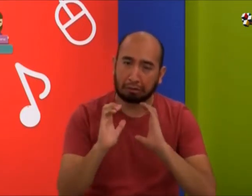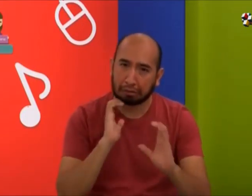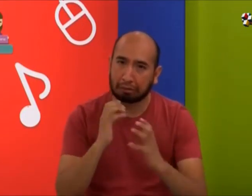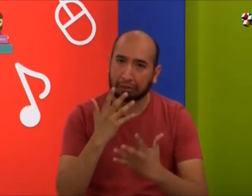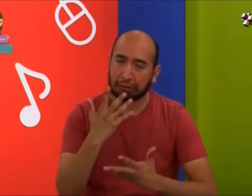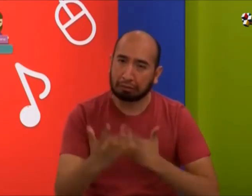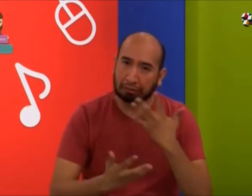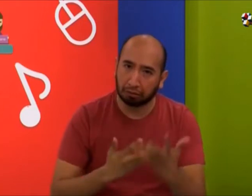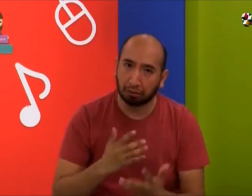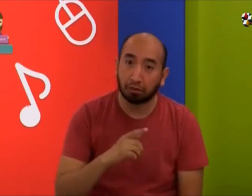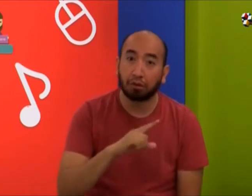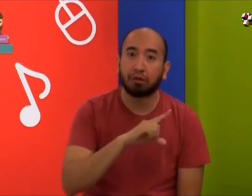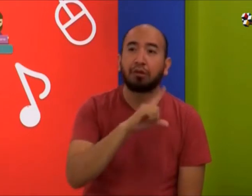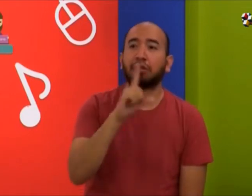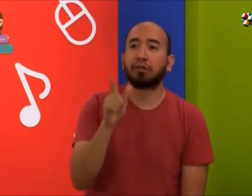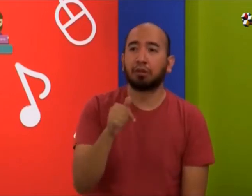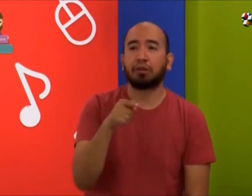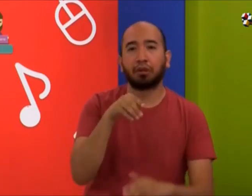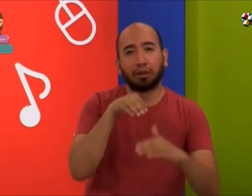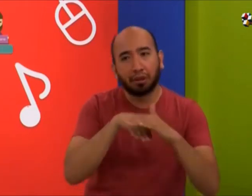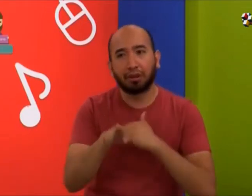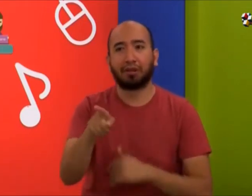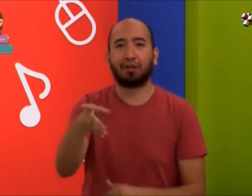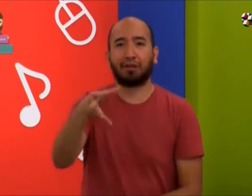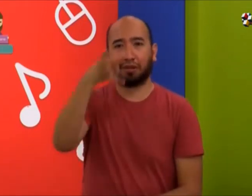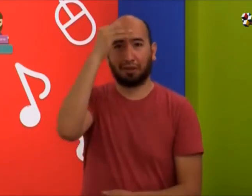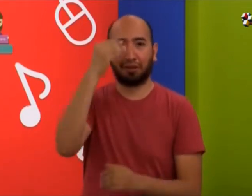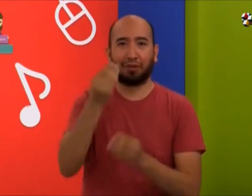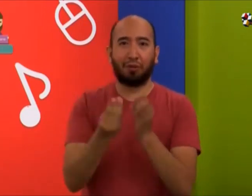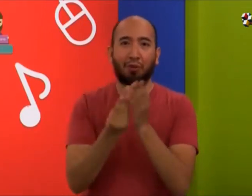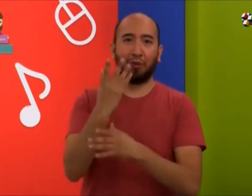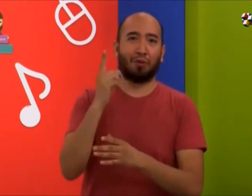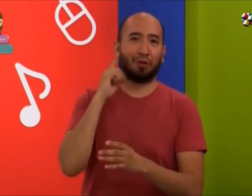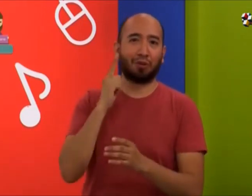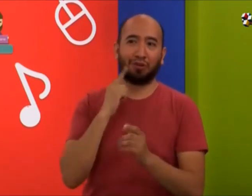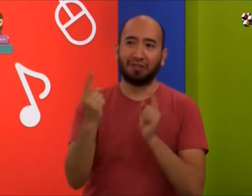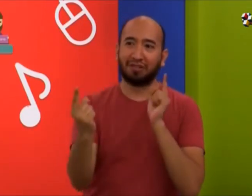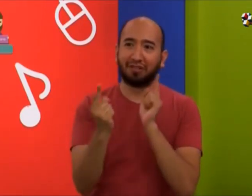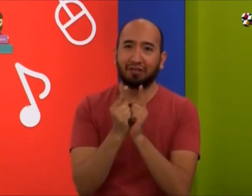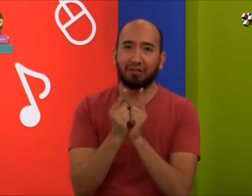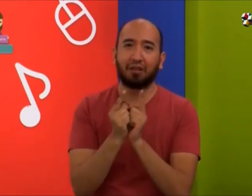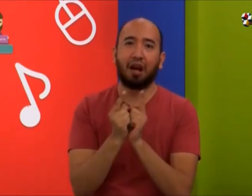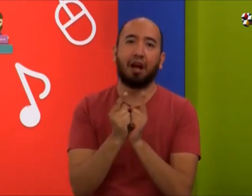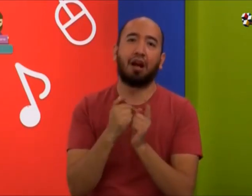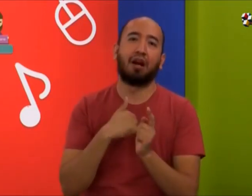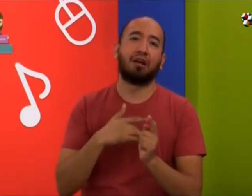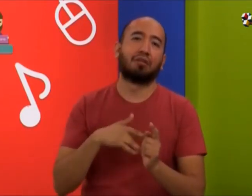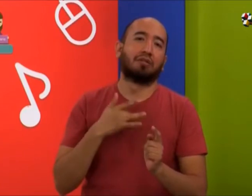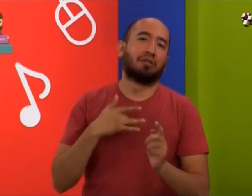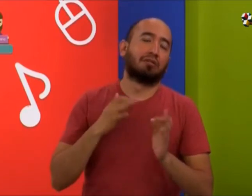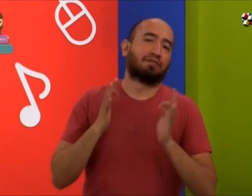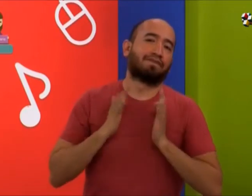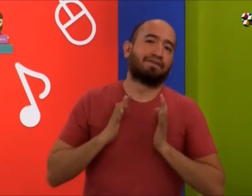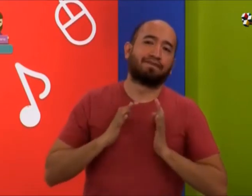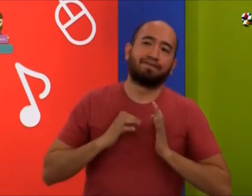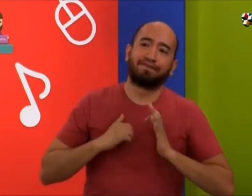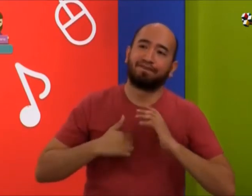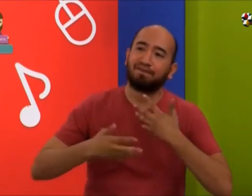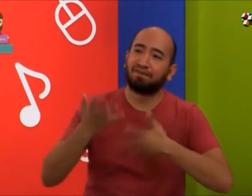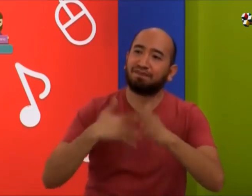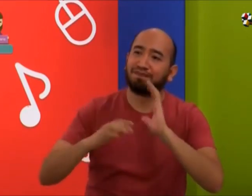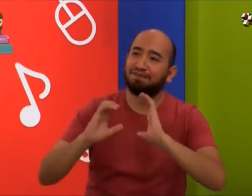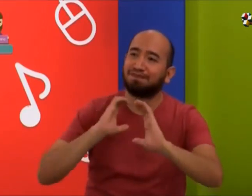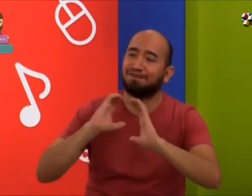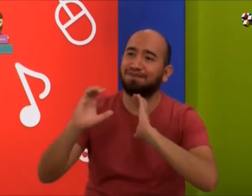difícil. La comunicación a veces es muy difícil. Y ya después, cuando entré con sordos, a convivir con sordos, me